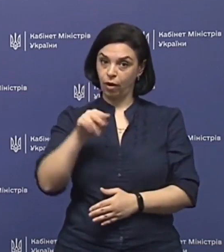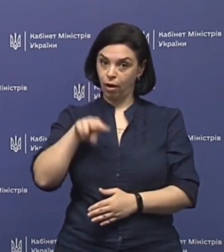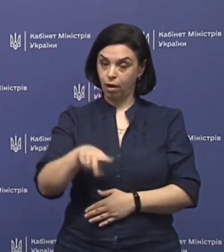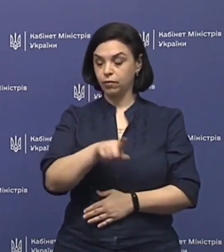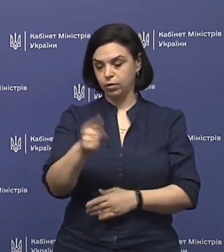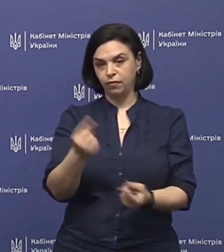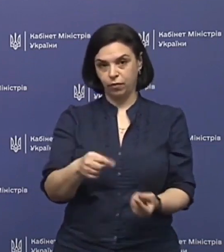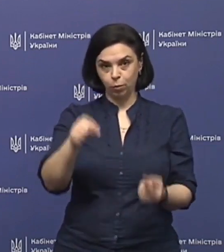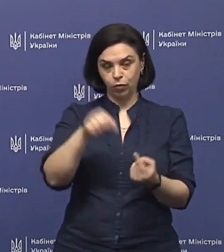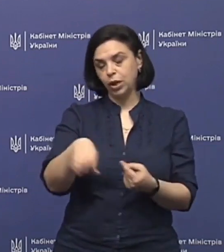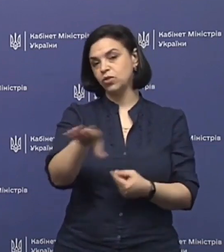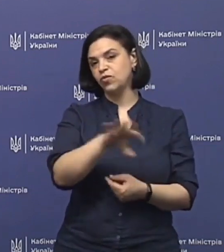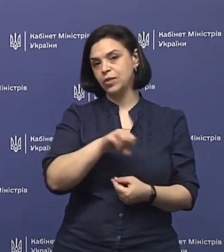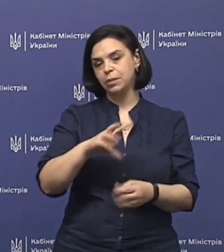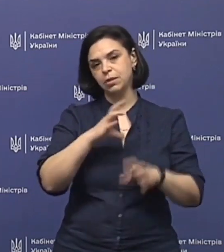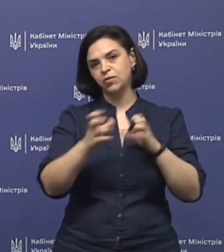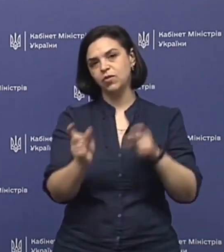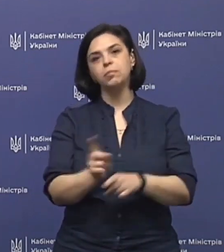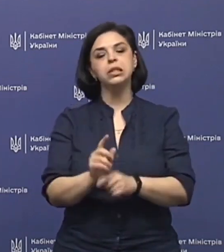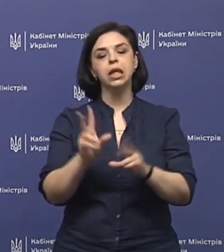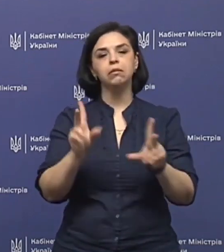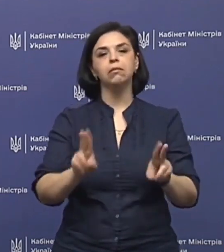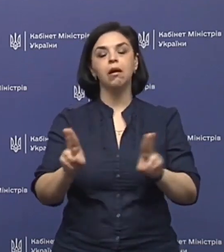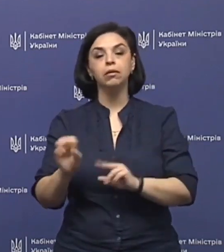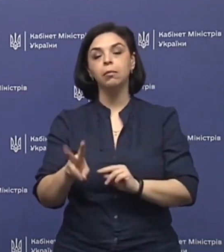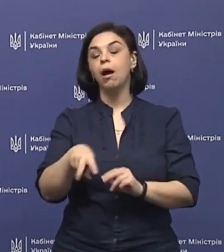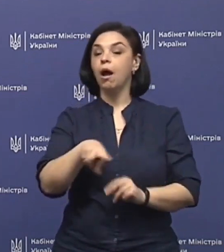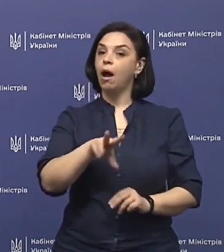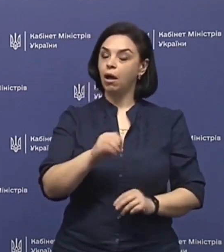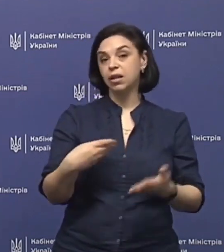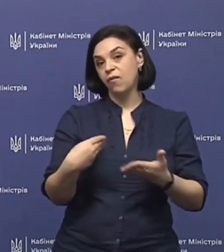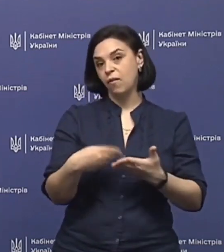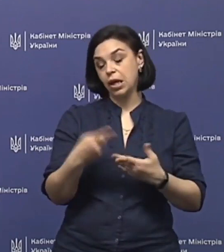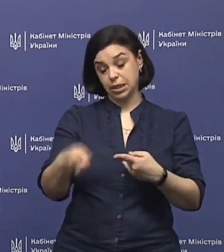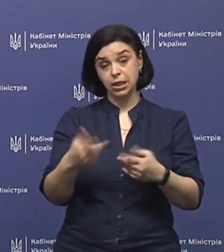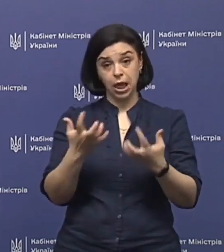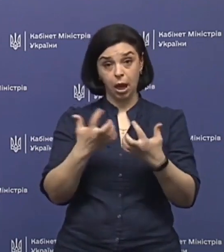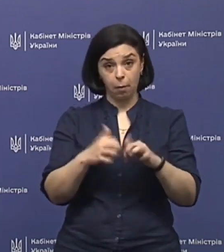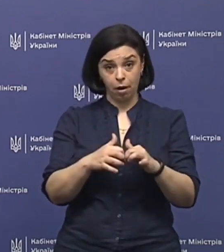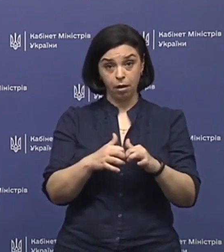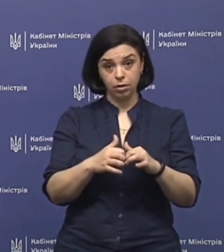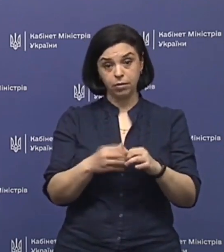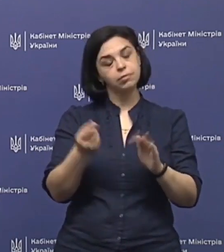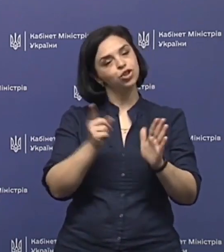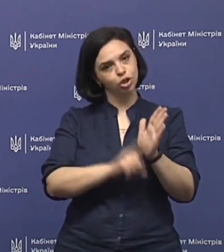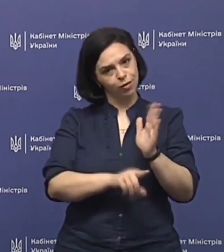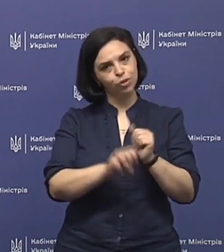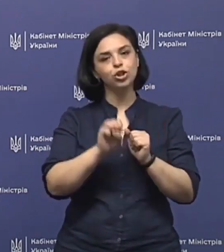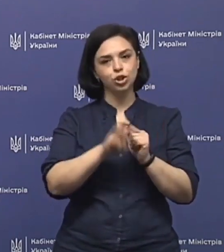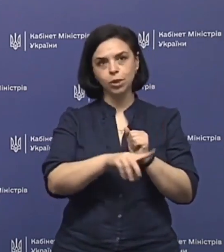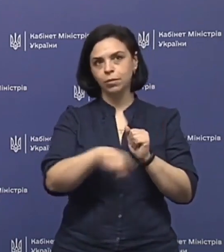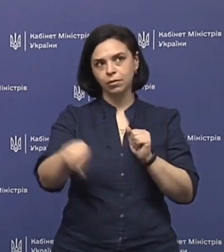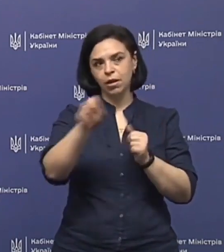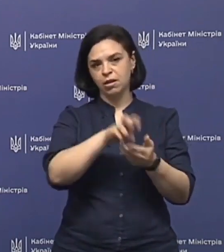відповідають всім світовим стандартам, але вартість цих апаратів дешевше, ніж